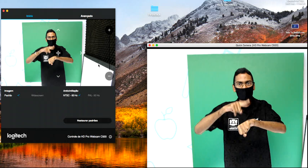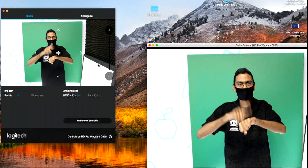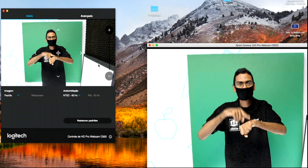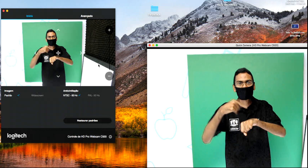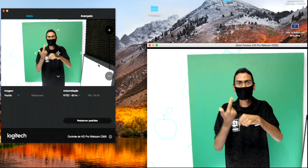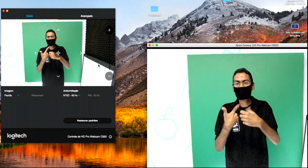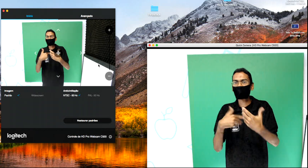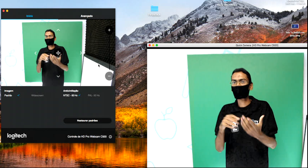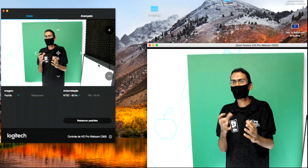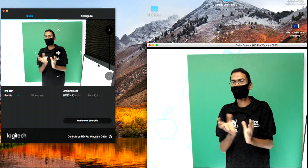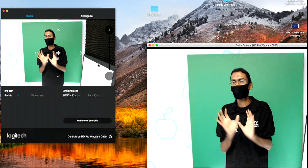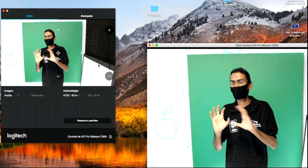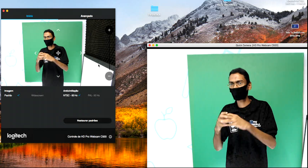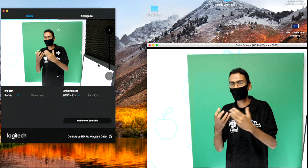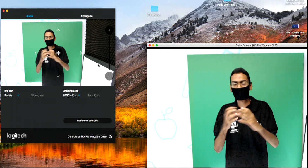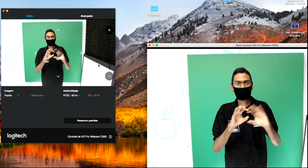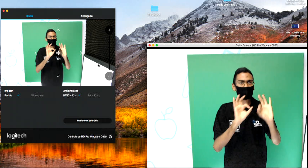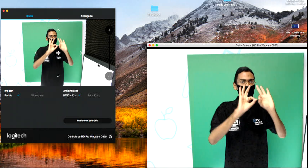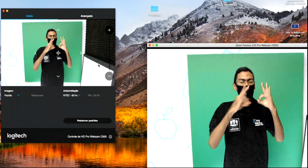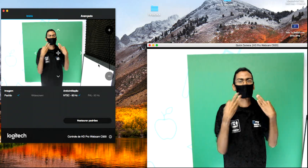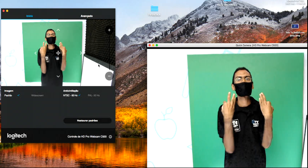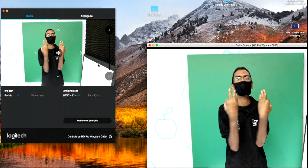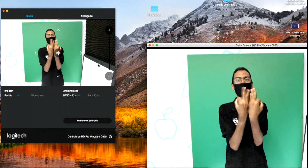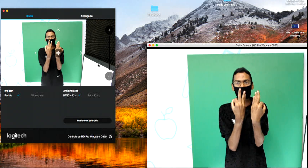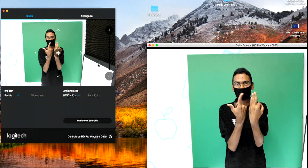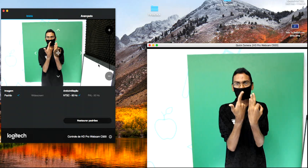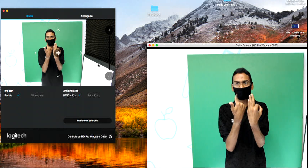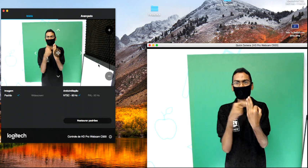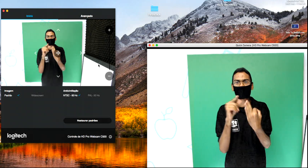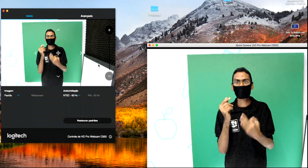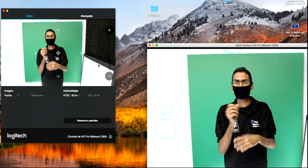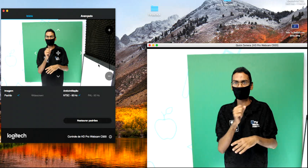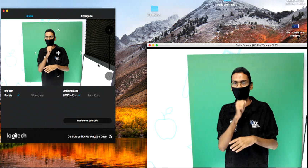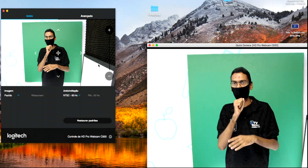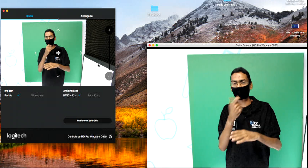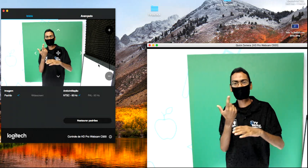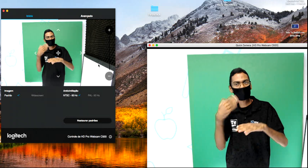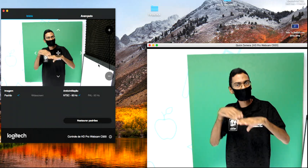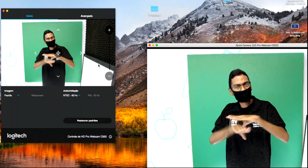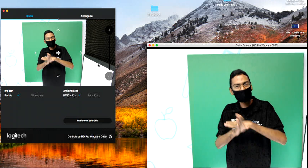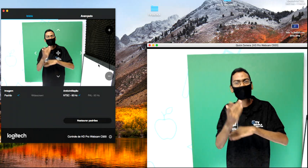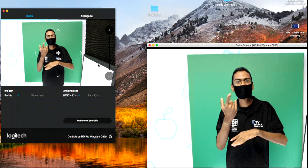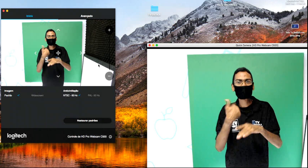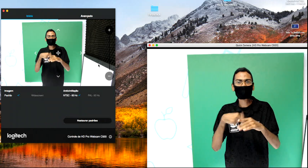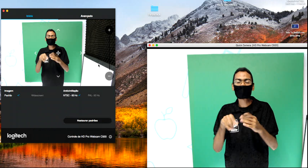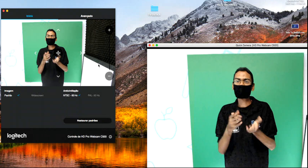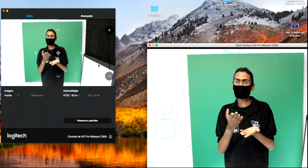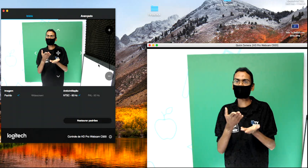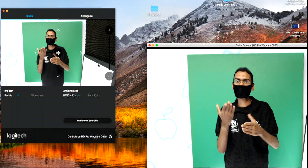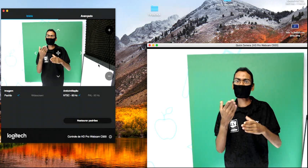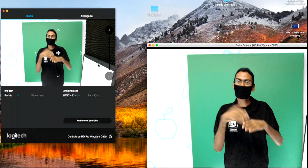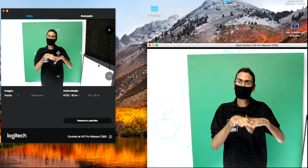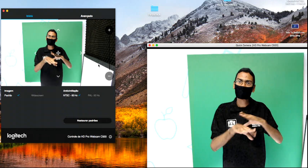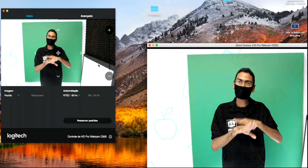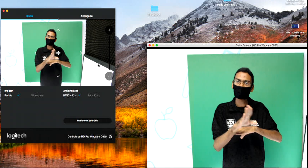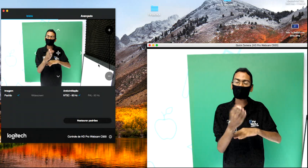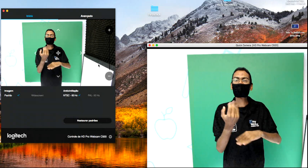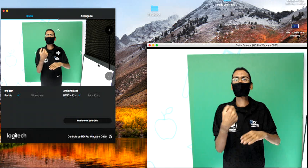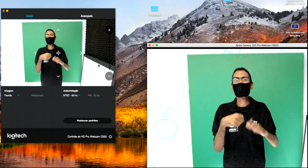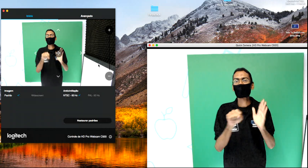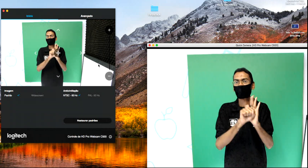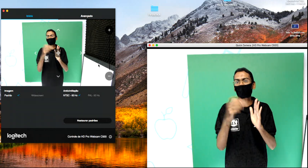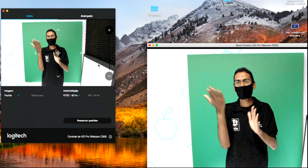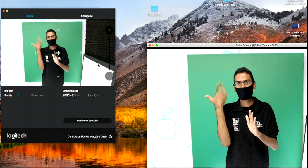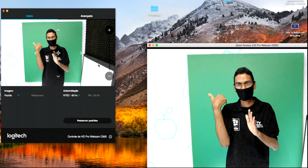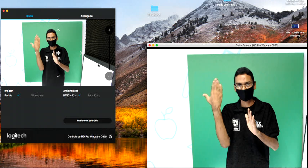profundamente influenciadas por velhos costumes e, portanto, hábitos dos séculos passados deixam traços